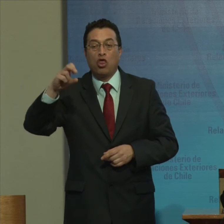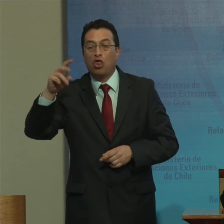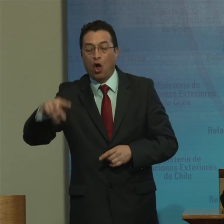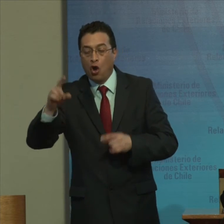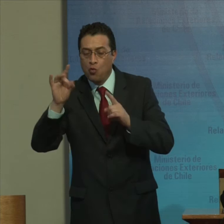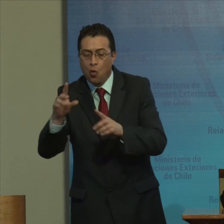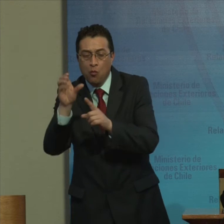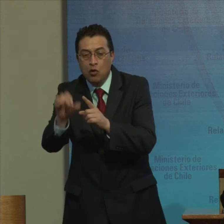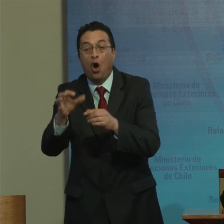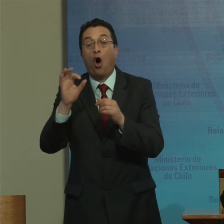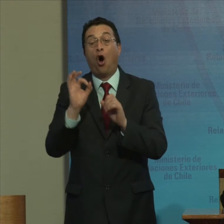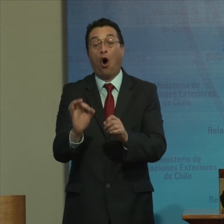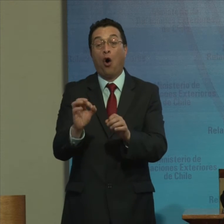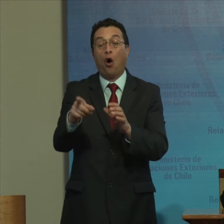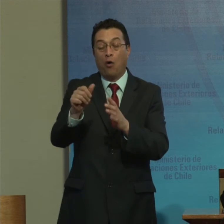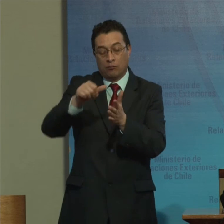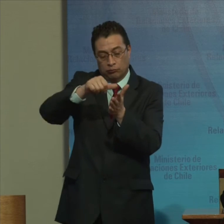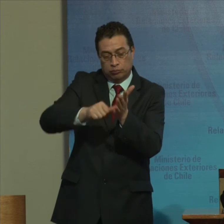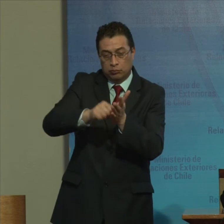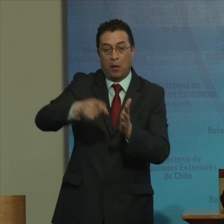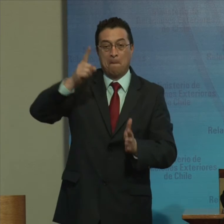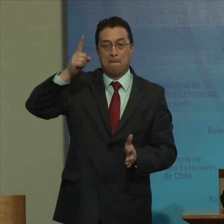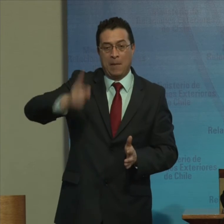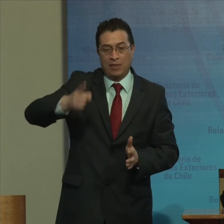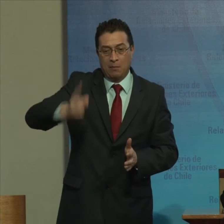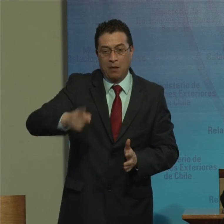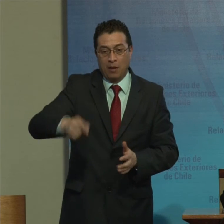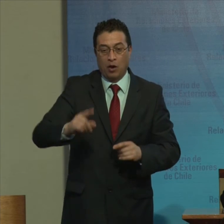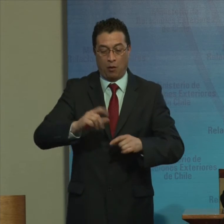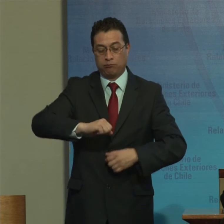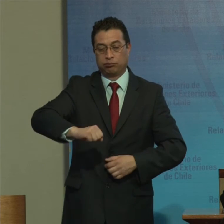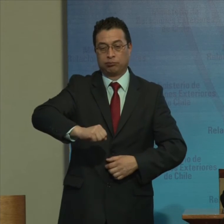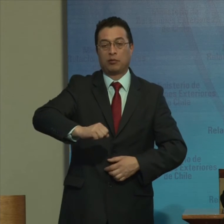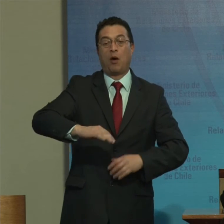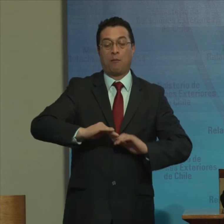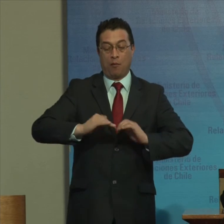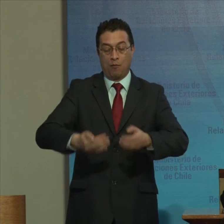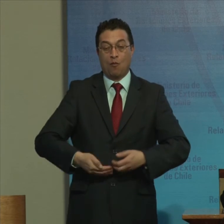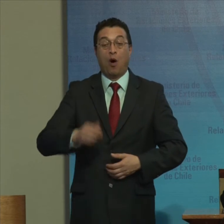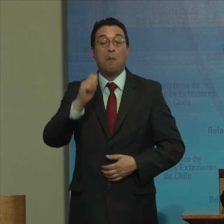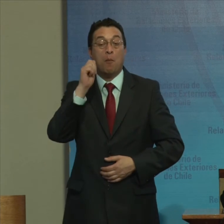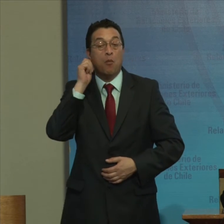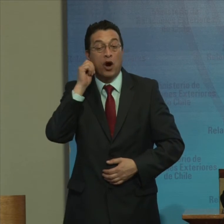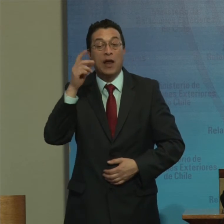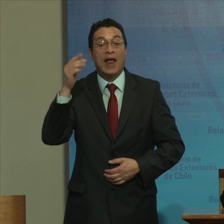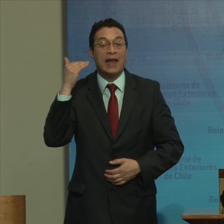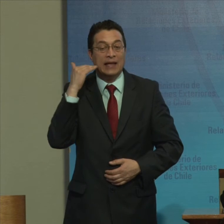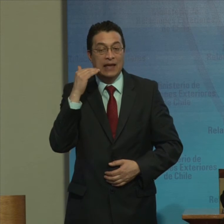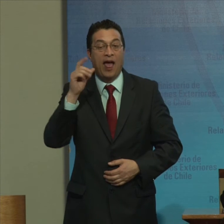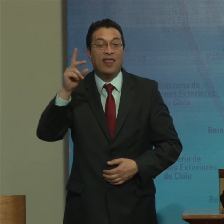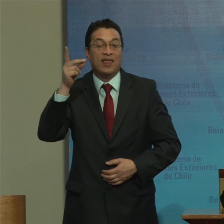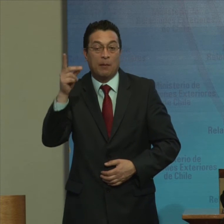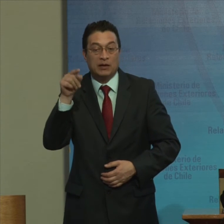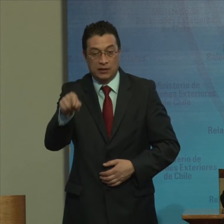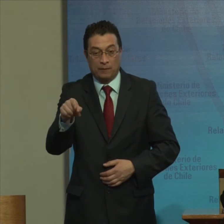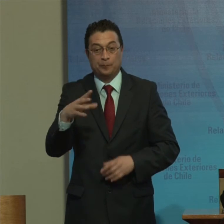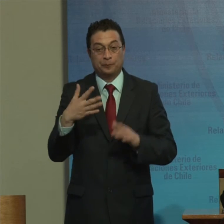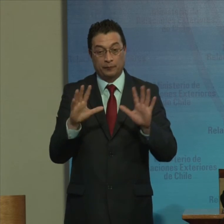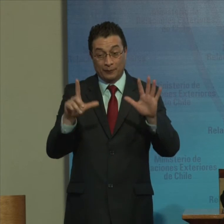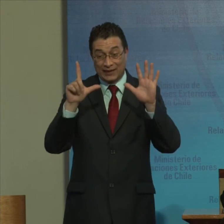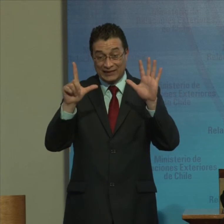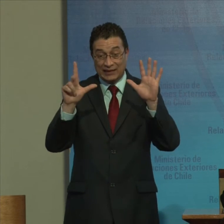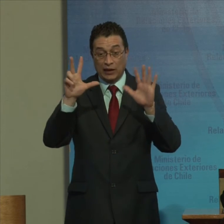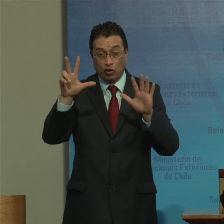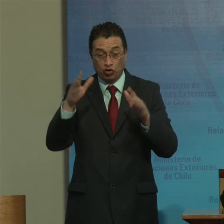Quirúrgica Forzada Que denomina Eugenesia Positiva Del embarazo A mujeres Y niñas Con discapacidad De hecho De las 78